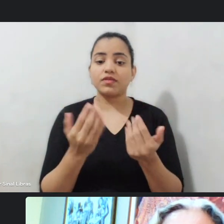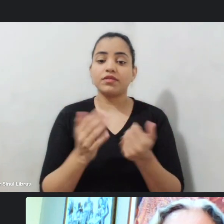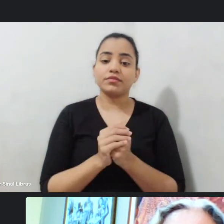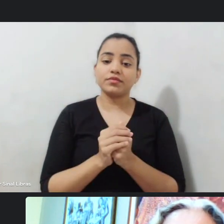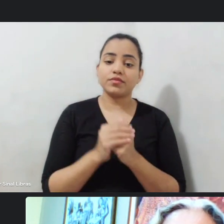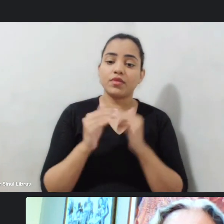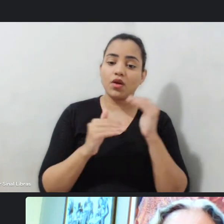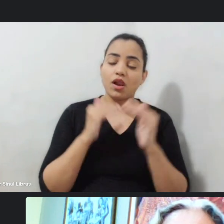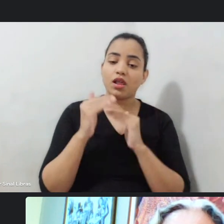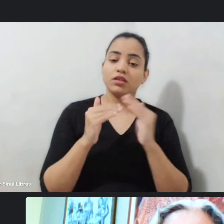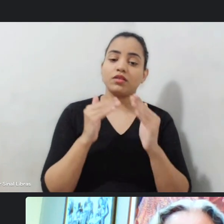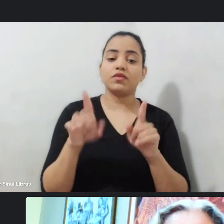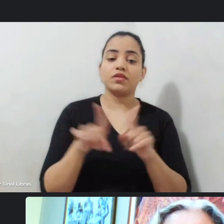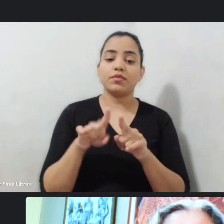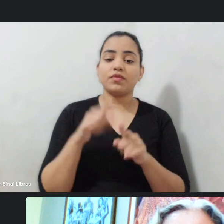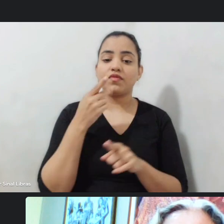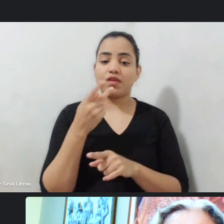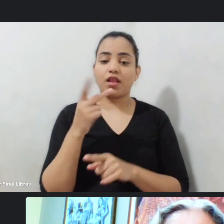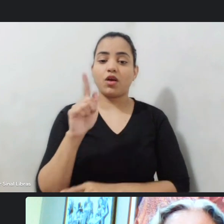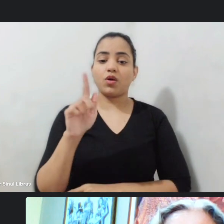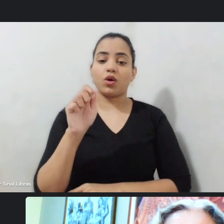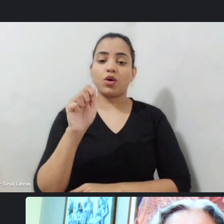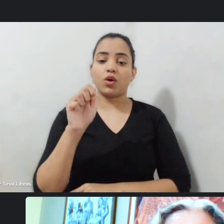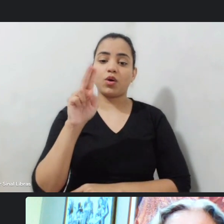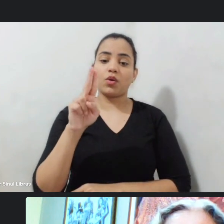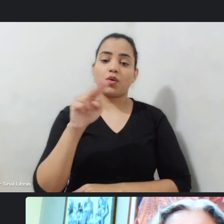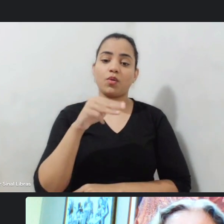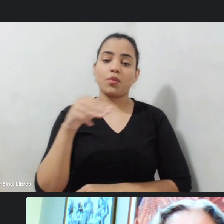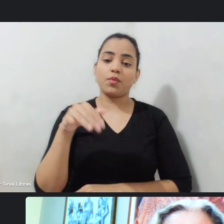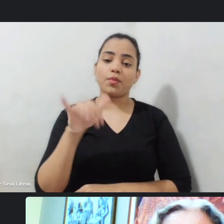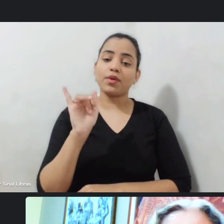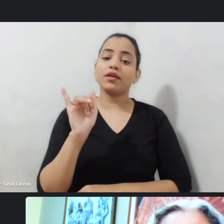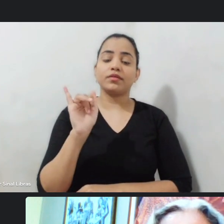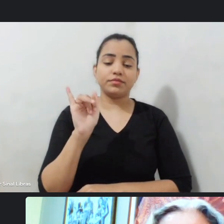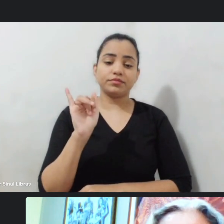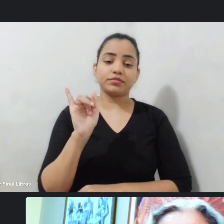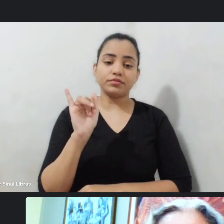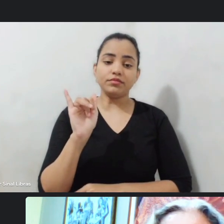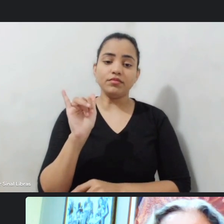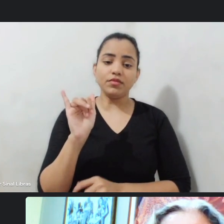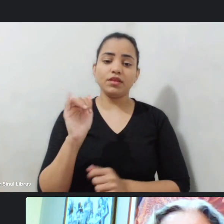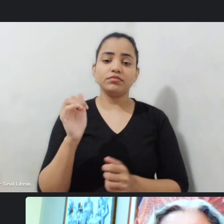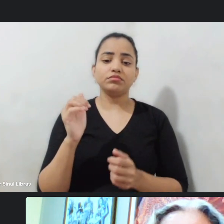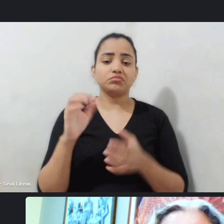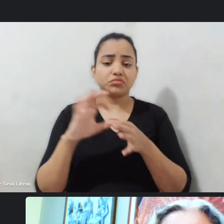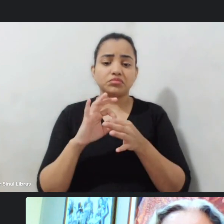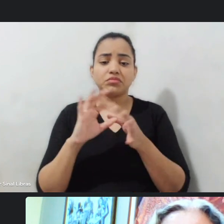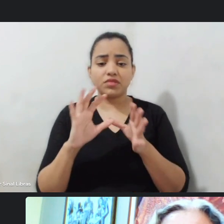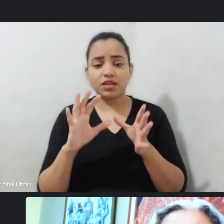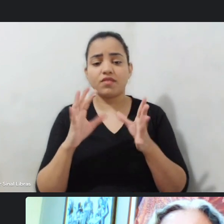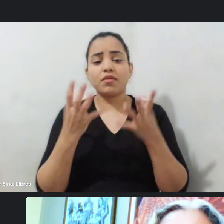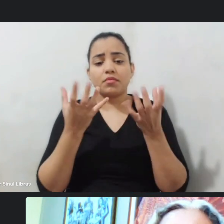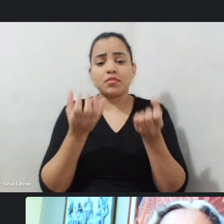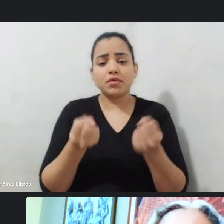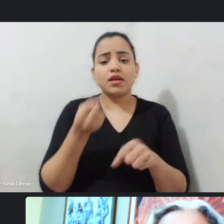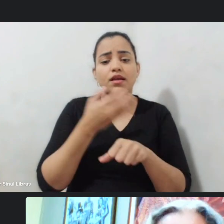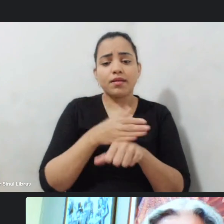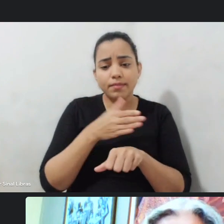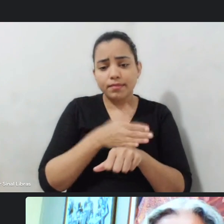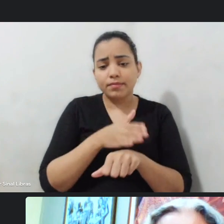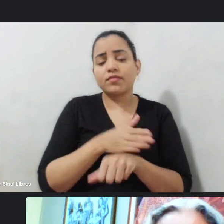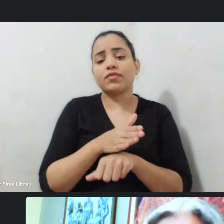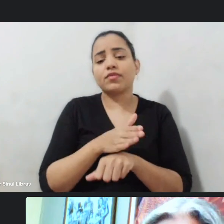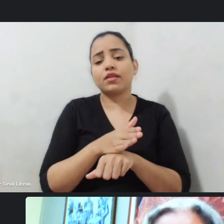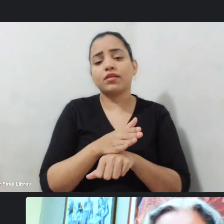dizer que o Gama está à disposição para somar para participar da construção dentro das possibilidades da